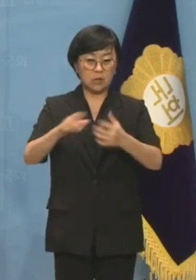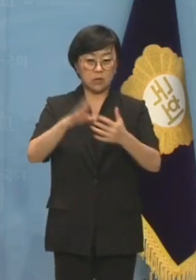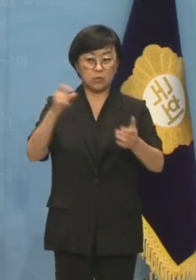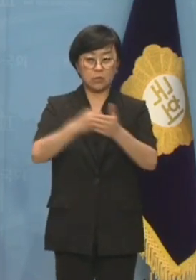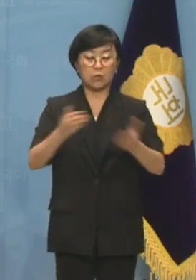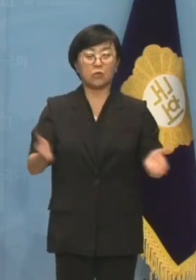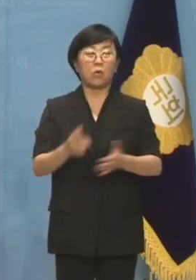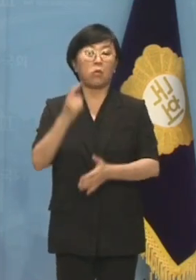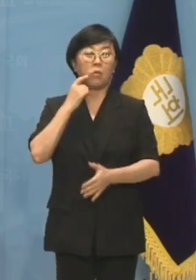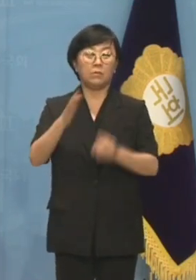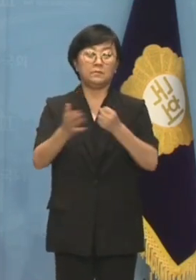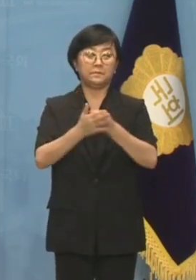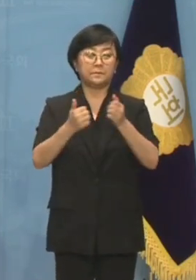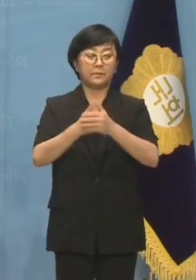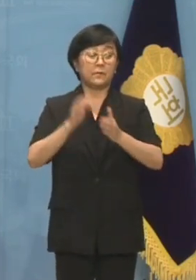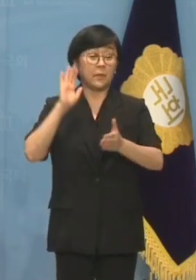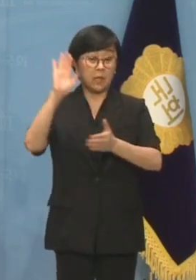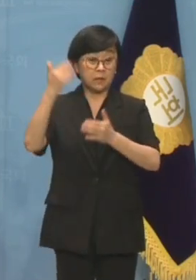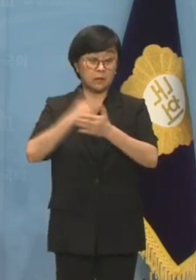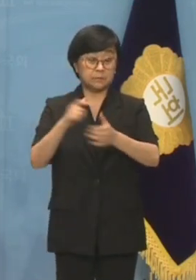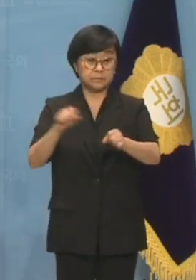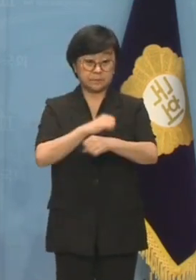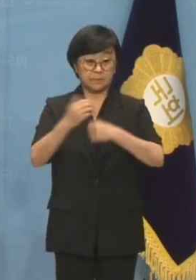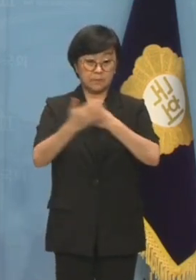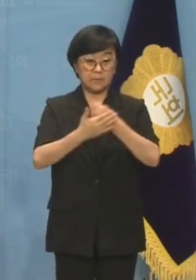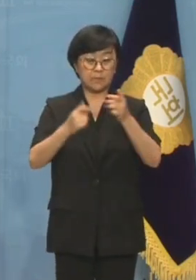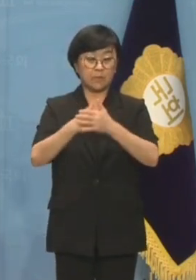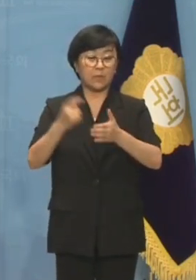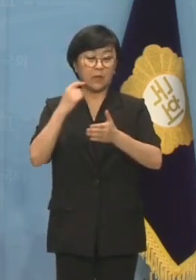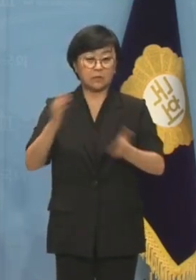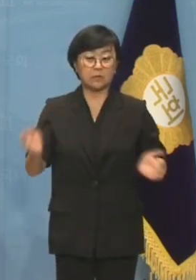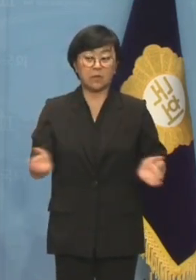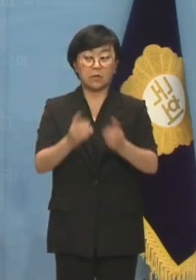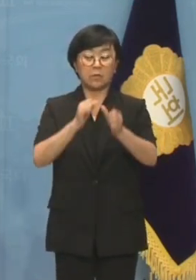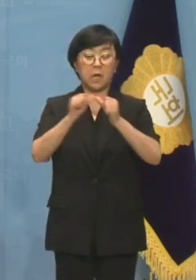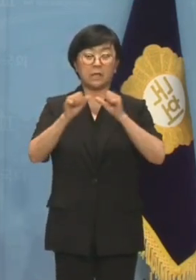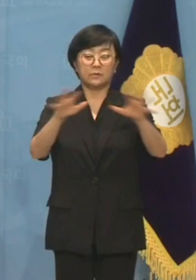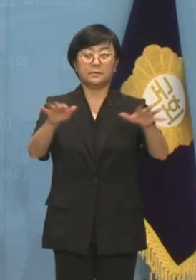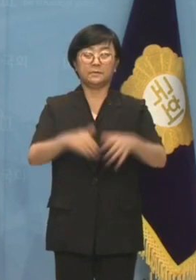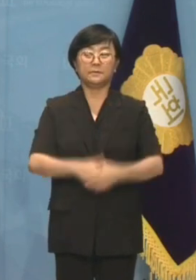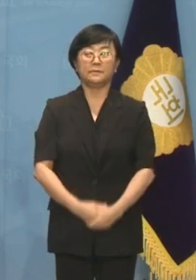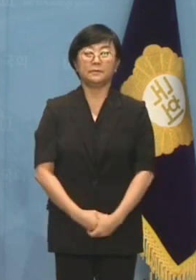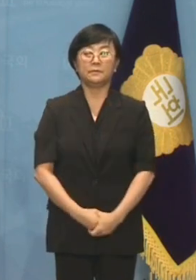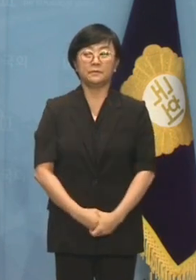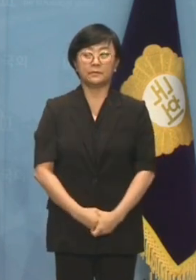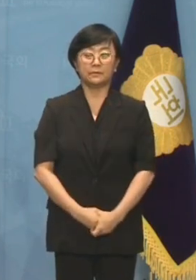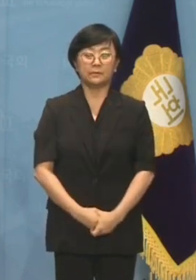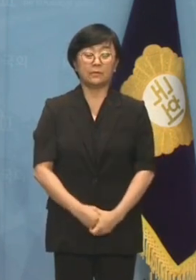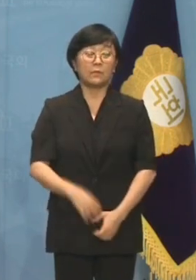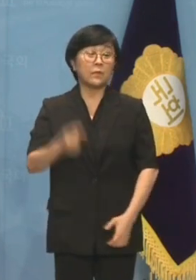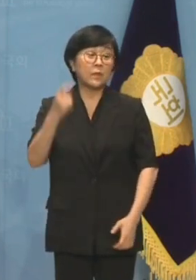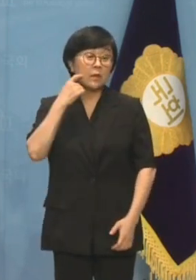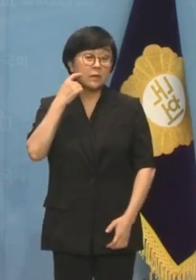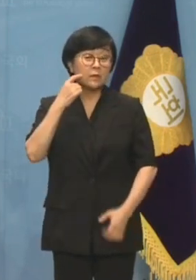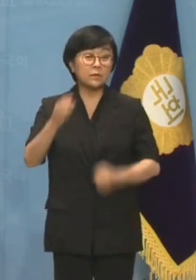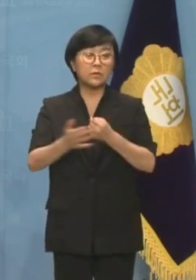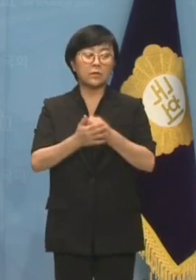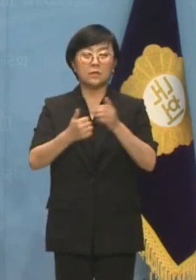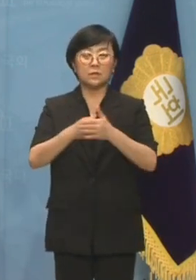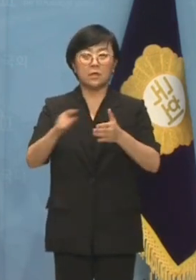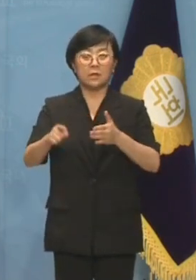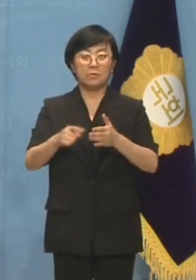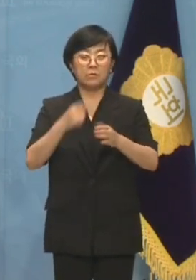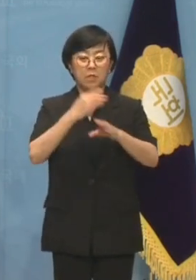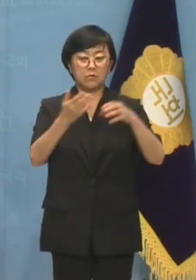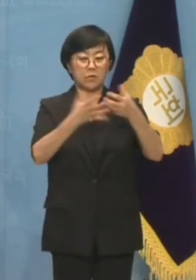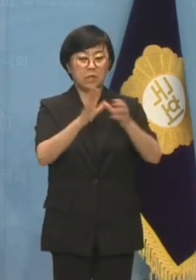민주당이 최근 고속도로 특혜라는 새로운 카드를 거짓 선동패로 꺼내들었습니다. 거짓으로 점철된